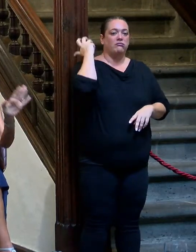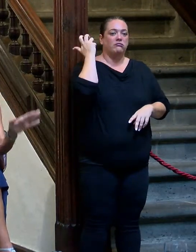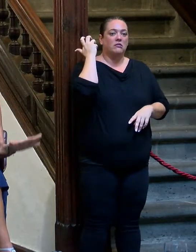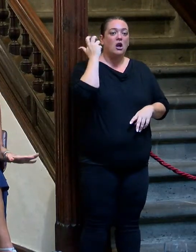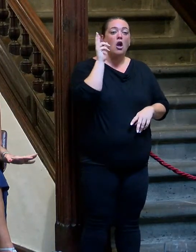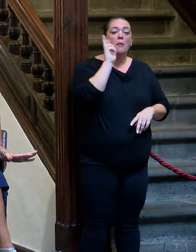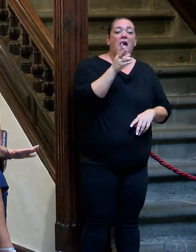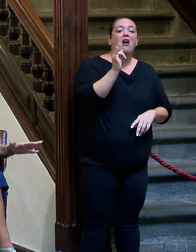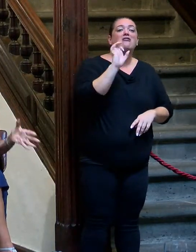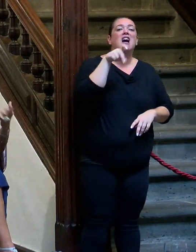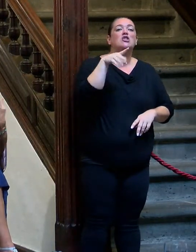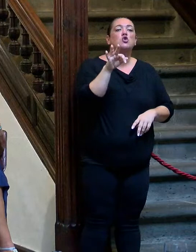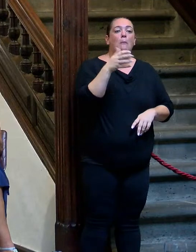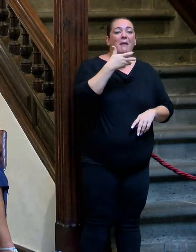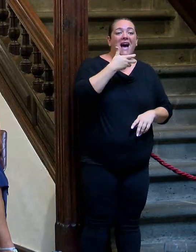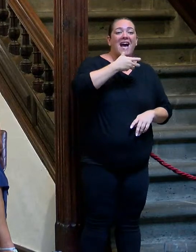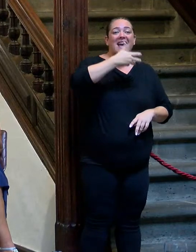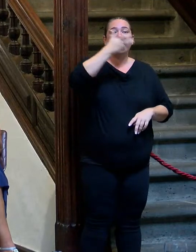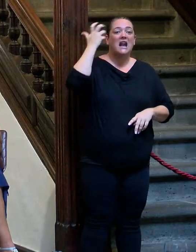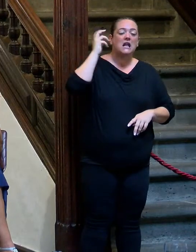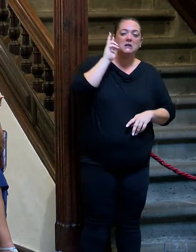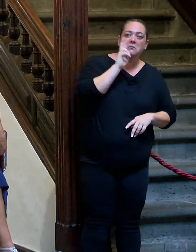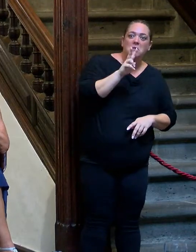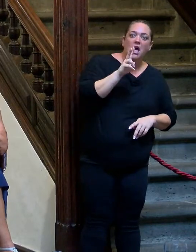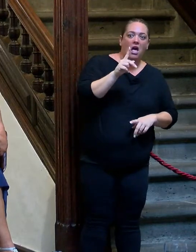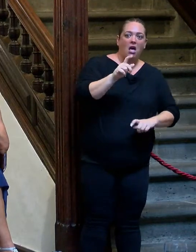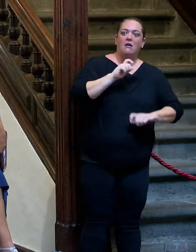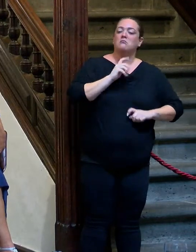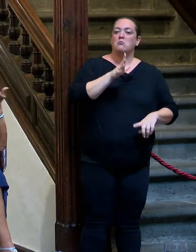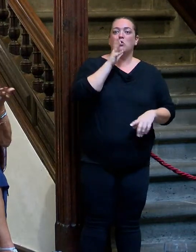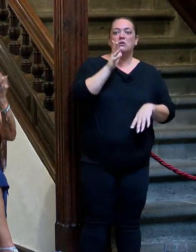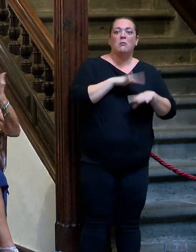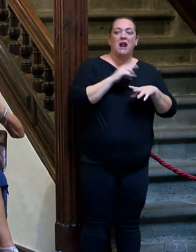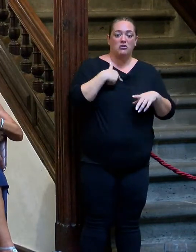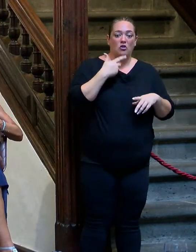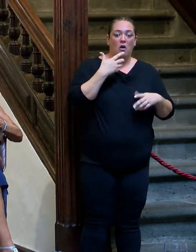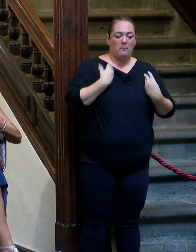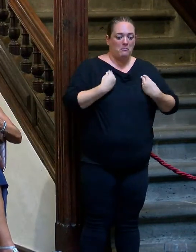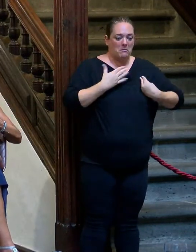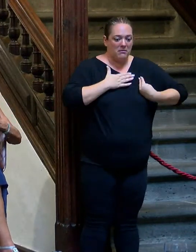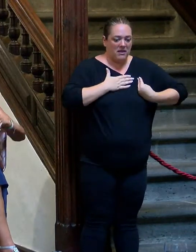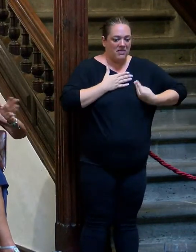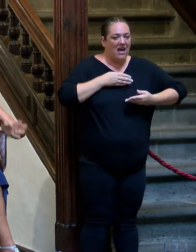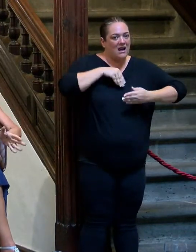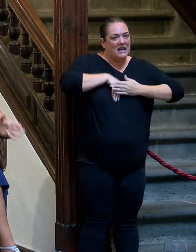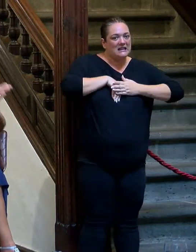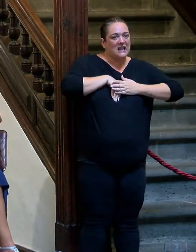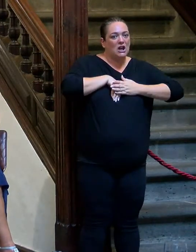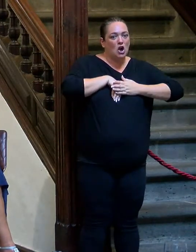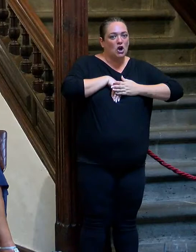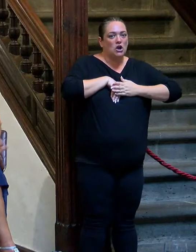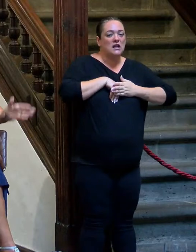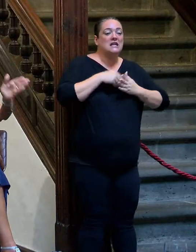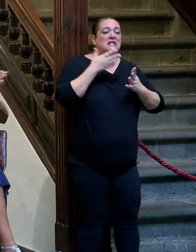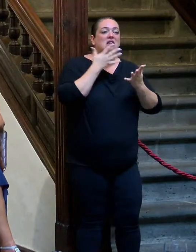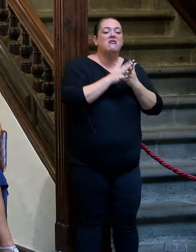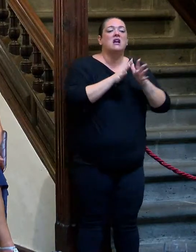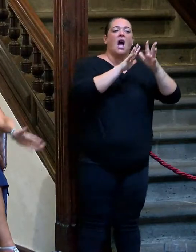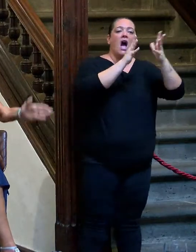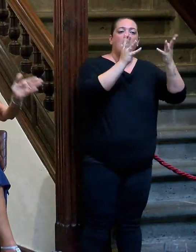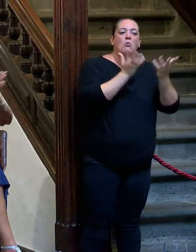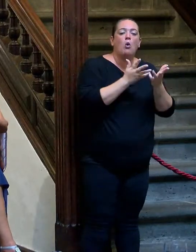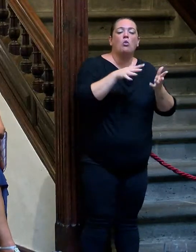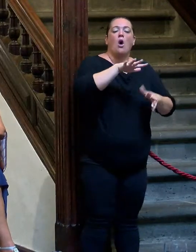cuando vi que Fantomas se quitaba la careta, me dio la excusa perfecta para quitarme yo una careta en mi vida interior, en paralelo al cubo y al